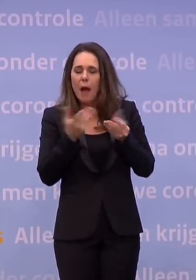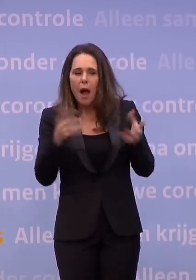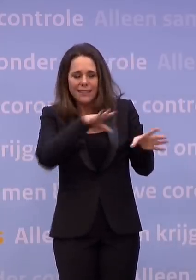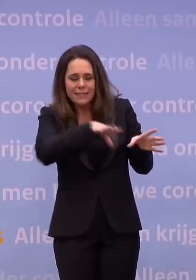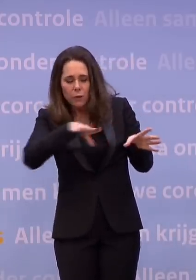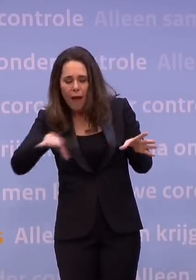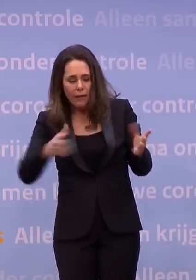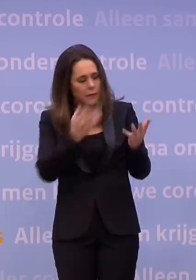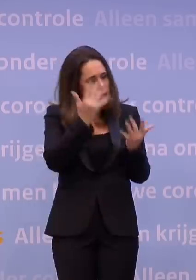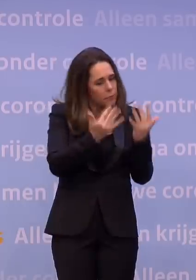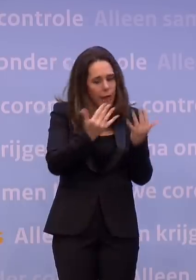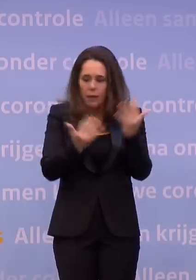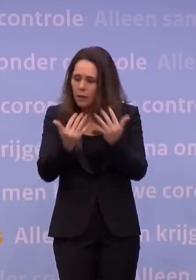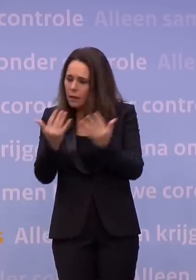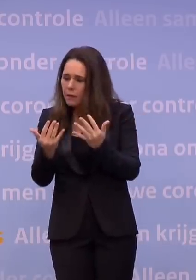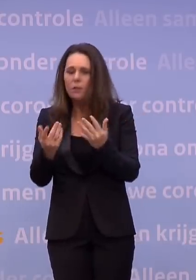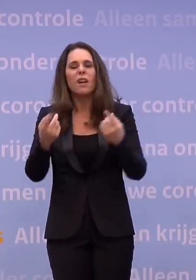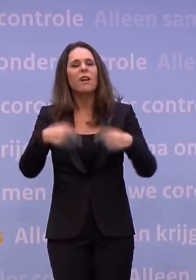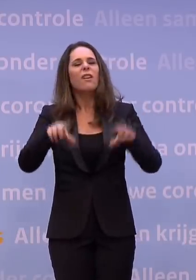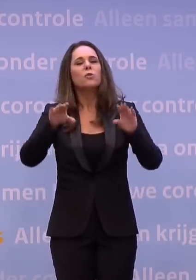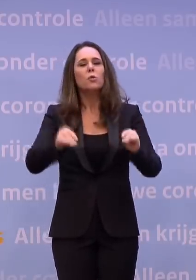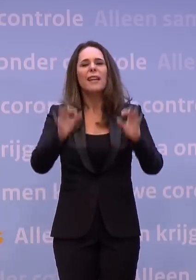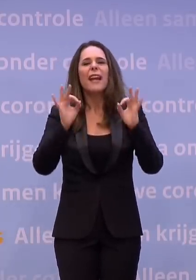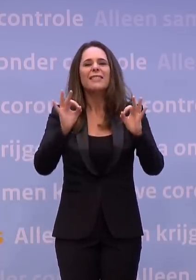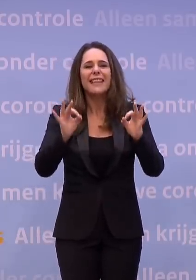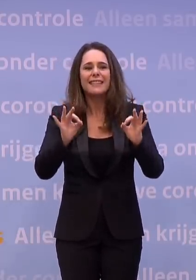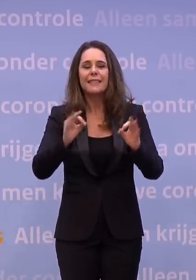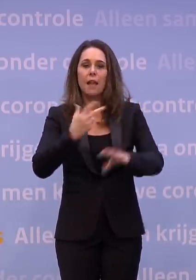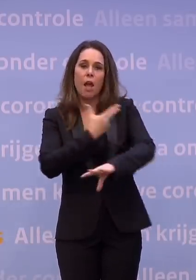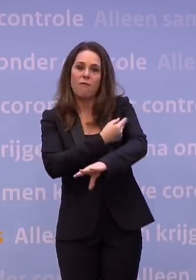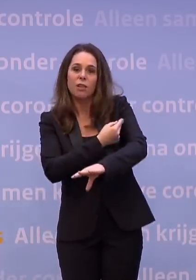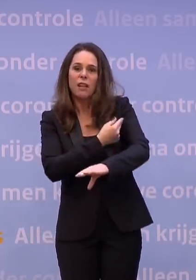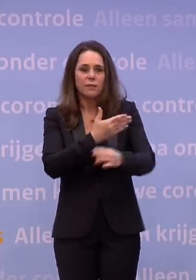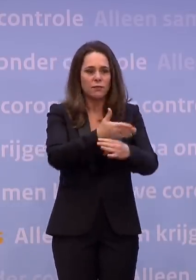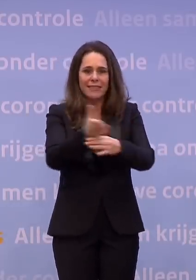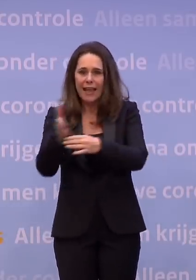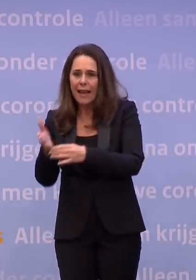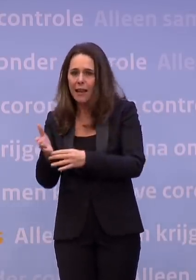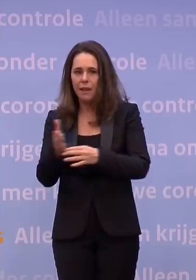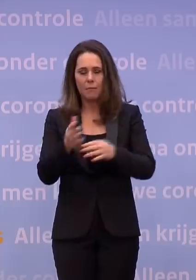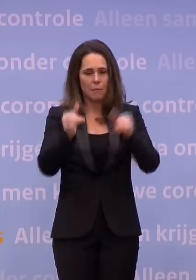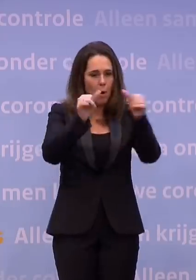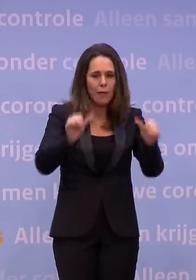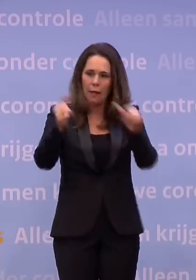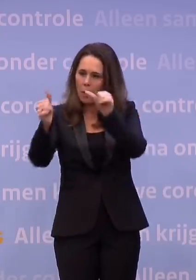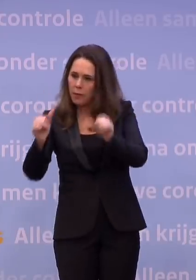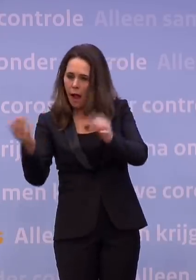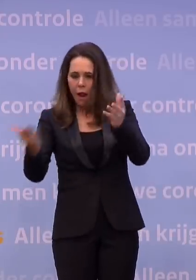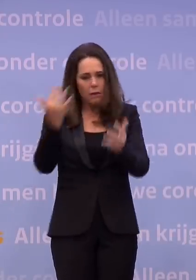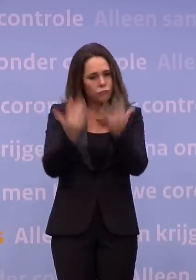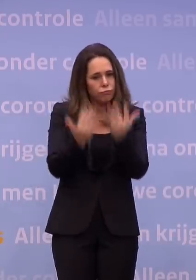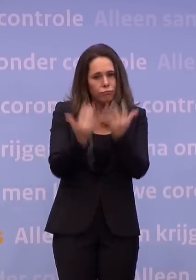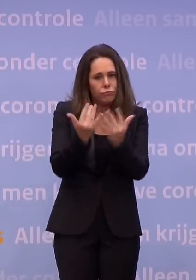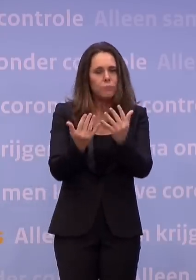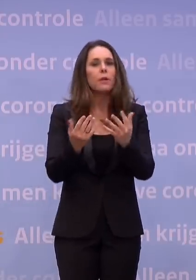doorrekenen. Wat kunnen we nou in de efficiëntie doen, de verdeling van die vaccins doen, ook modellerend, om te zorgen dat we zo snel mogelijk met zoveel